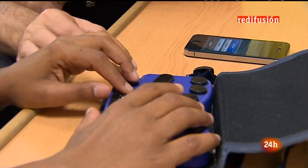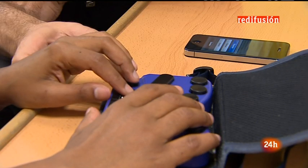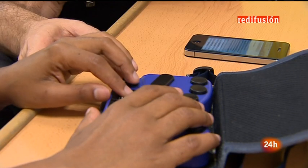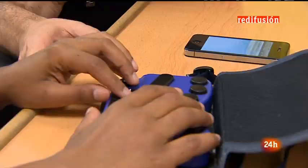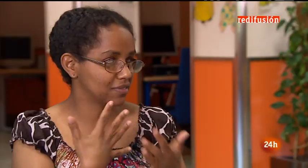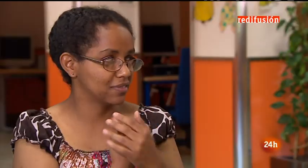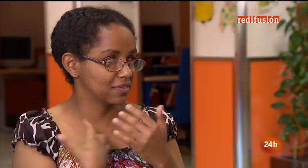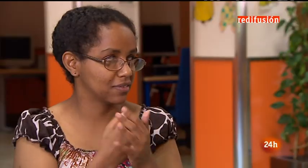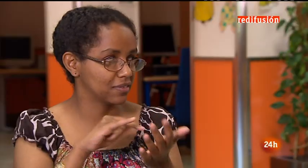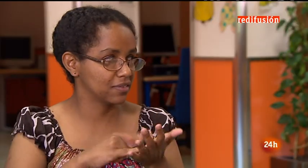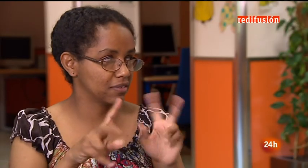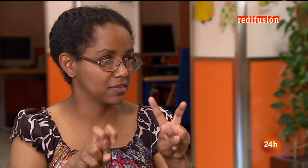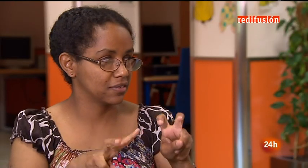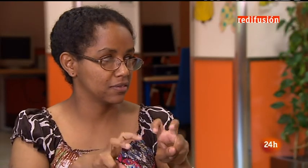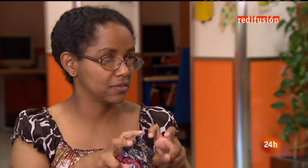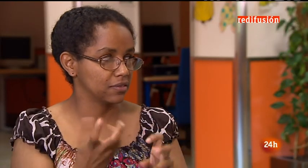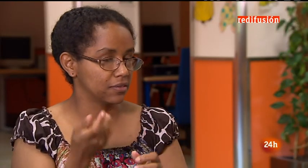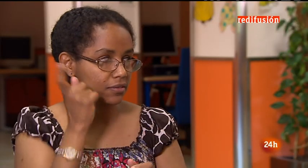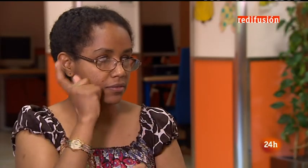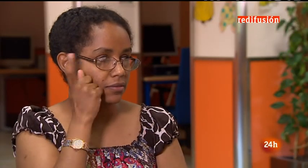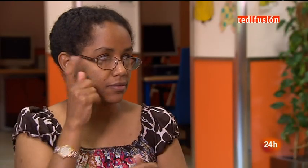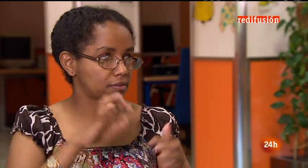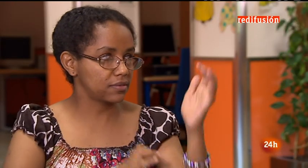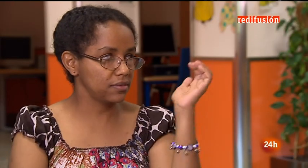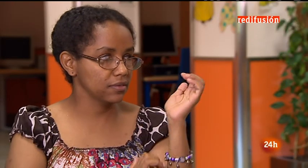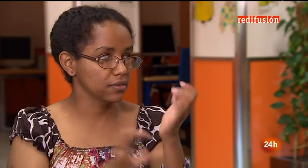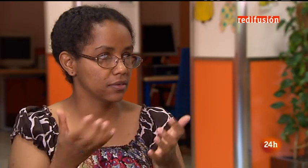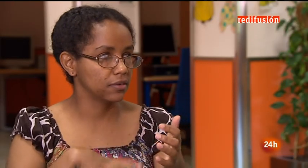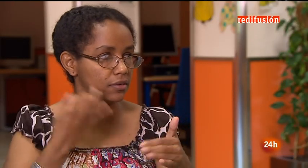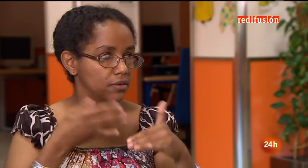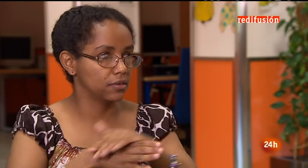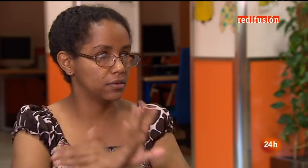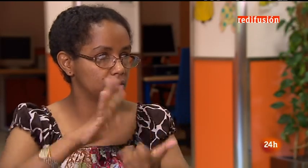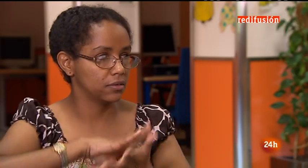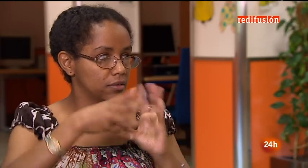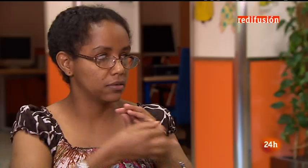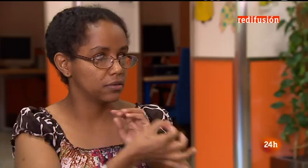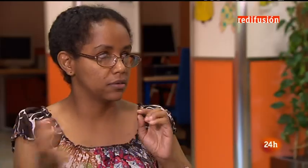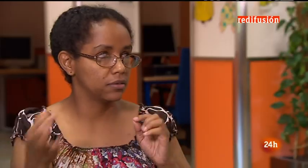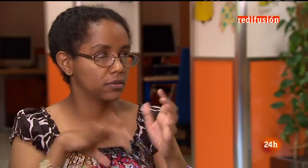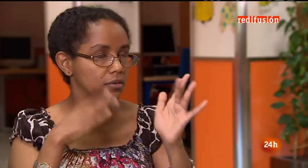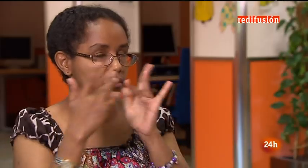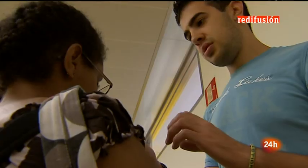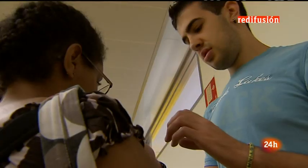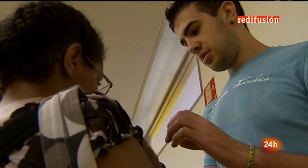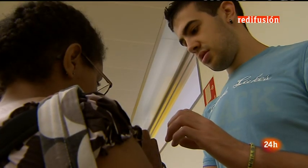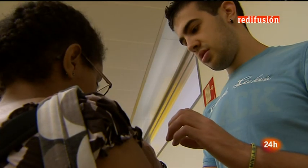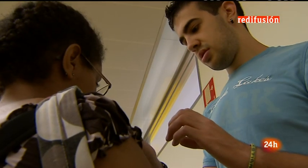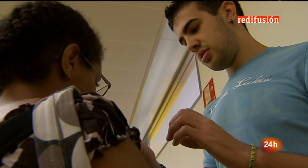poco más fácil. Con el móvil, con el ordenador, puedo acceder a Internet, contactar con las personas, hacer gestiones. Yenet tiene